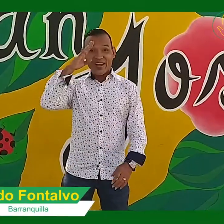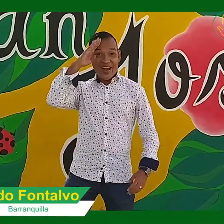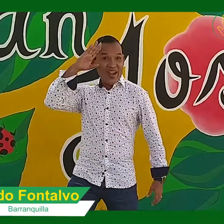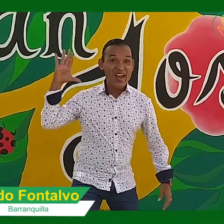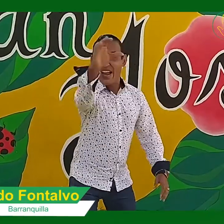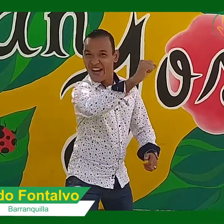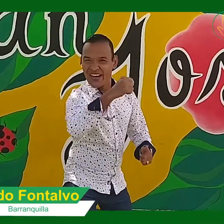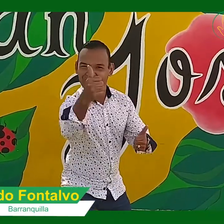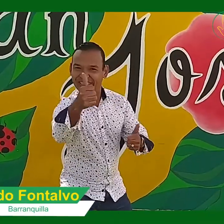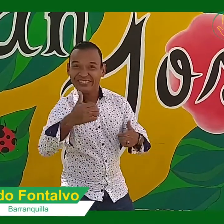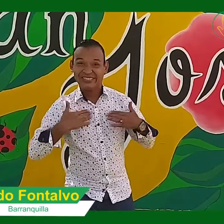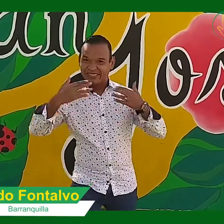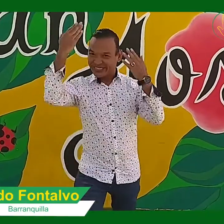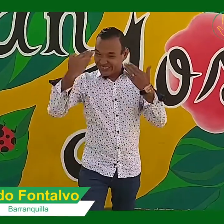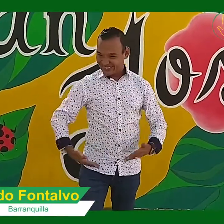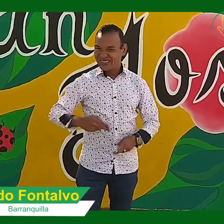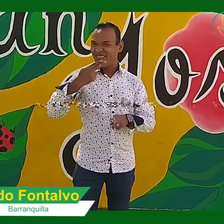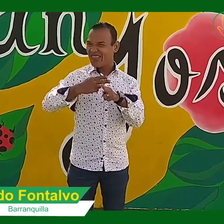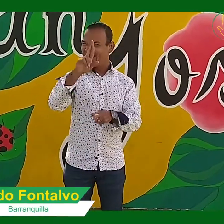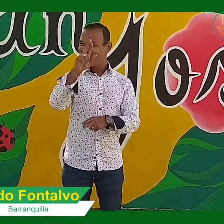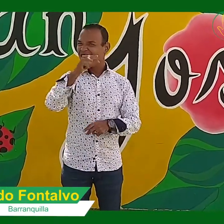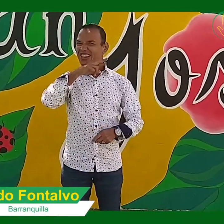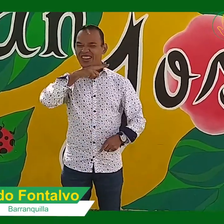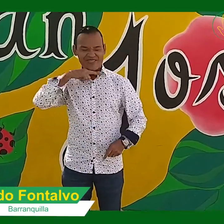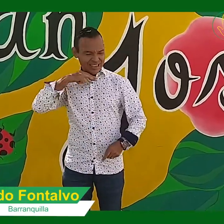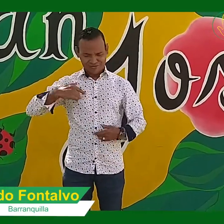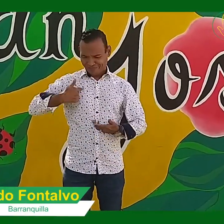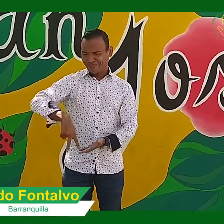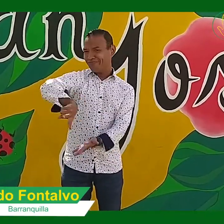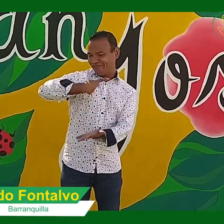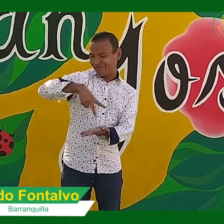Hola, ¿cómo están? Me presento, soy Rafael Fontalbo,